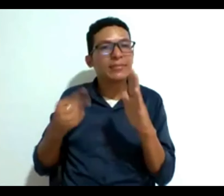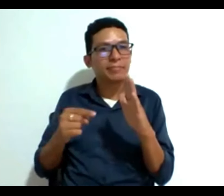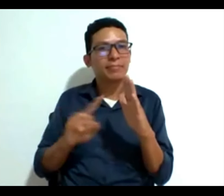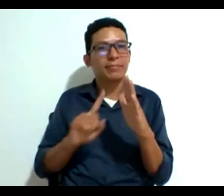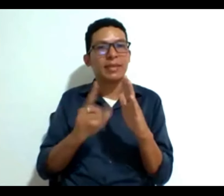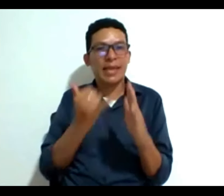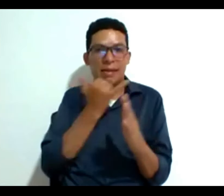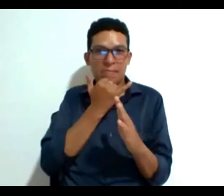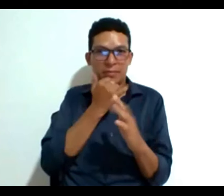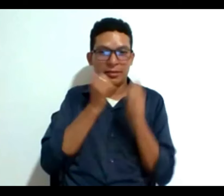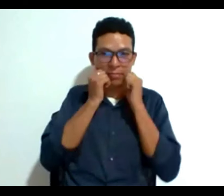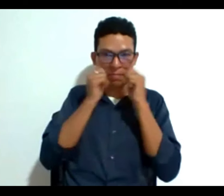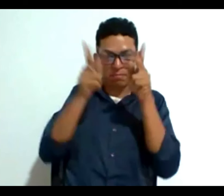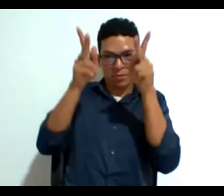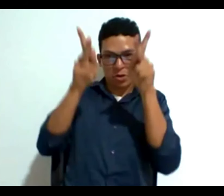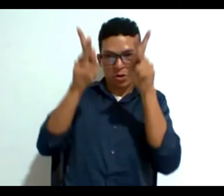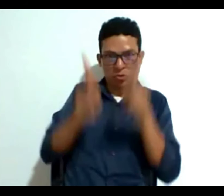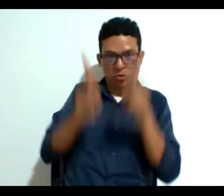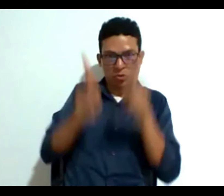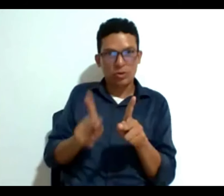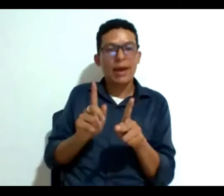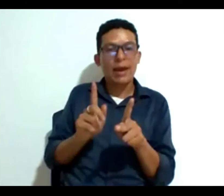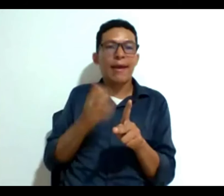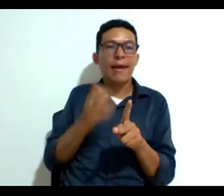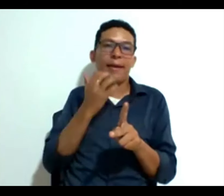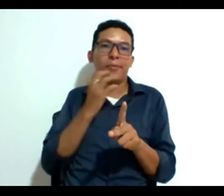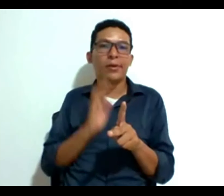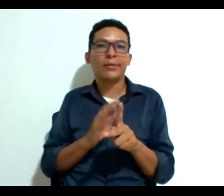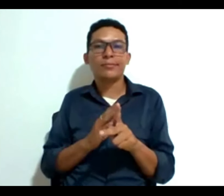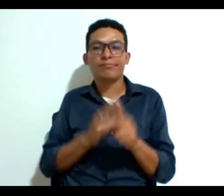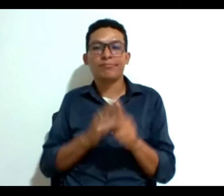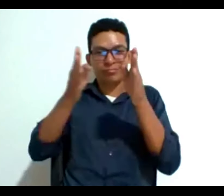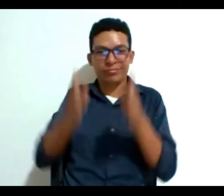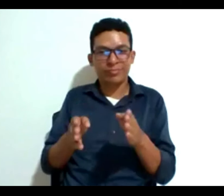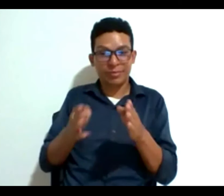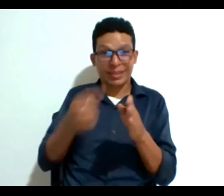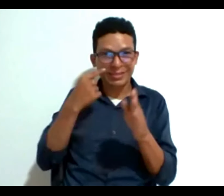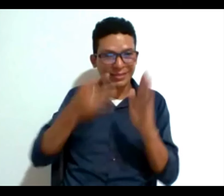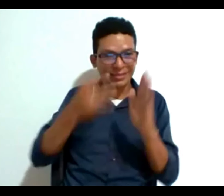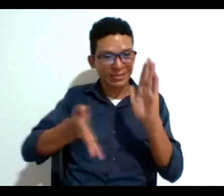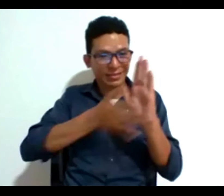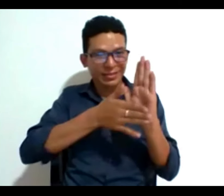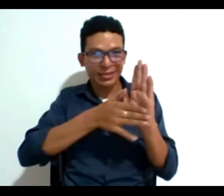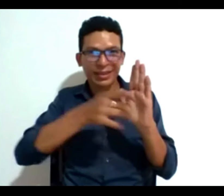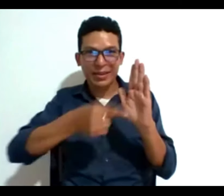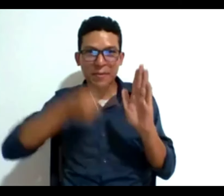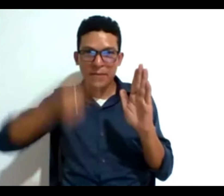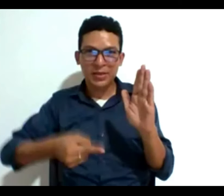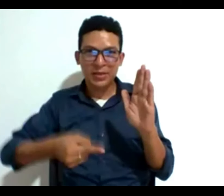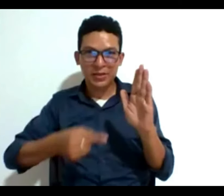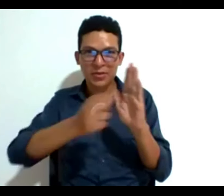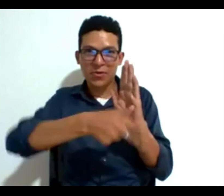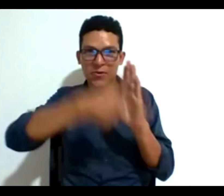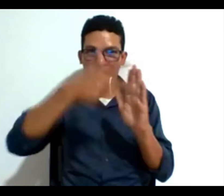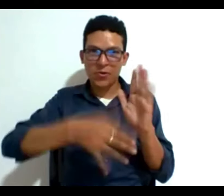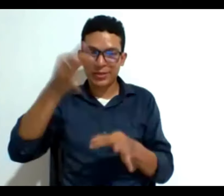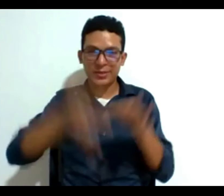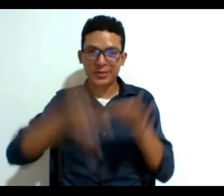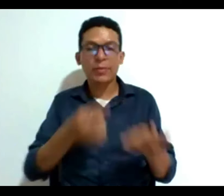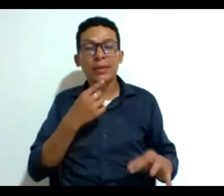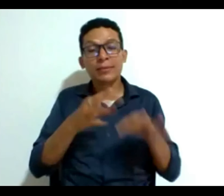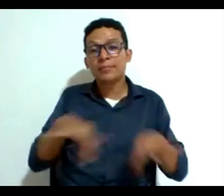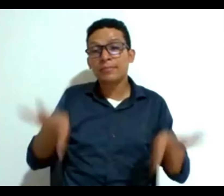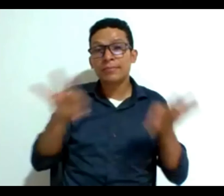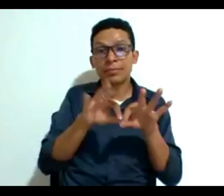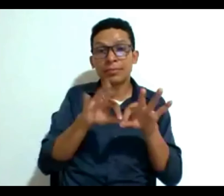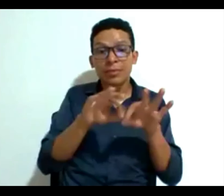al sujeto en donde se marca la sentencia tendríamos que decir algo bien importante y es que para hablar de muerte